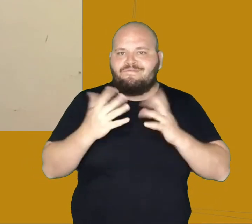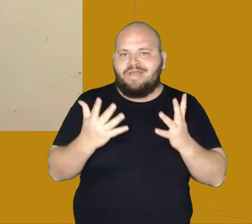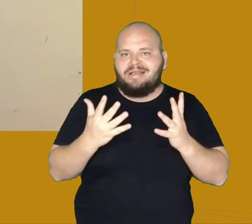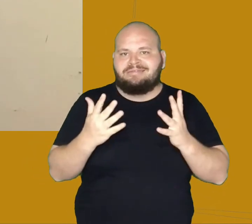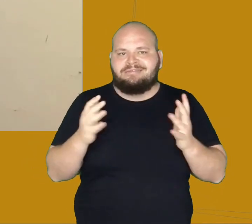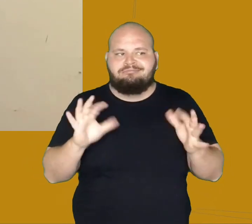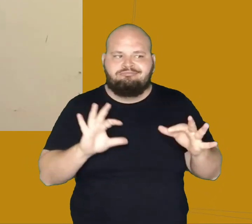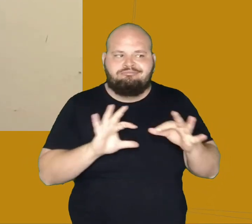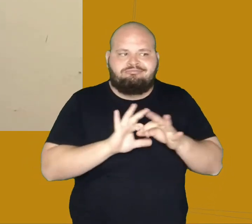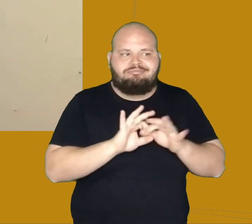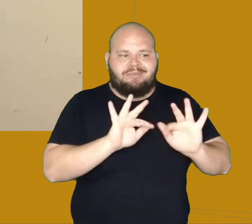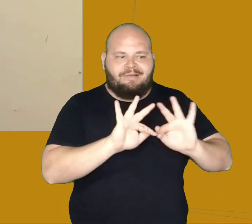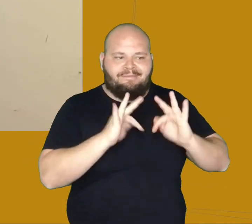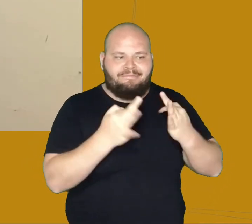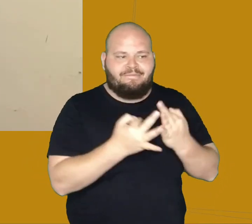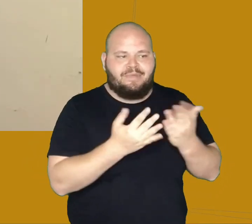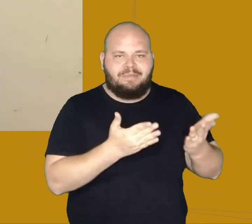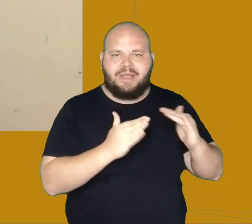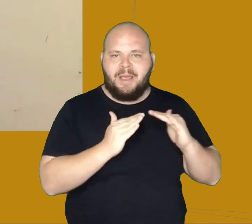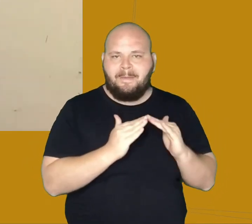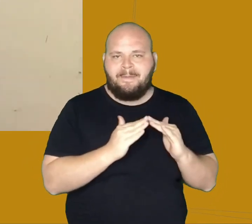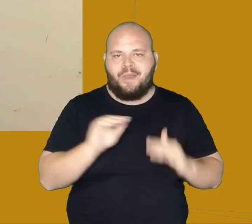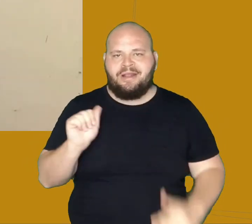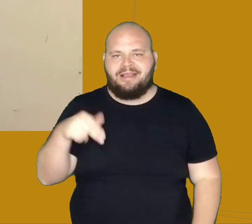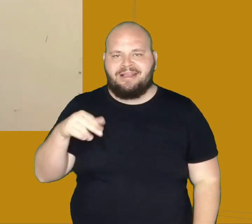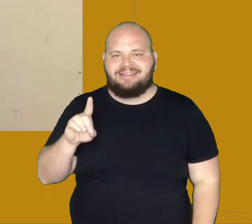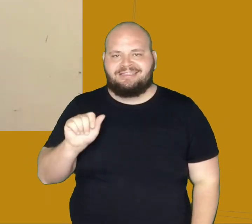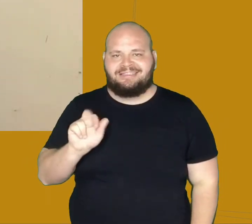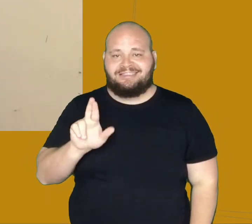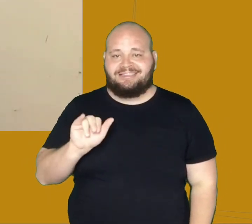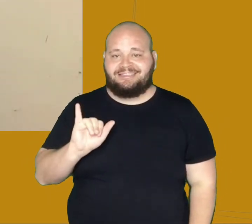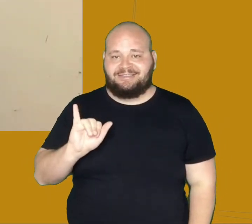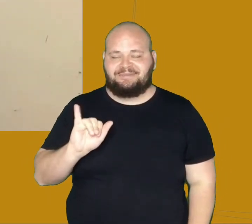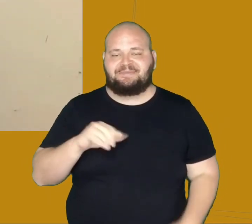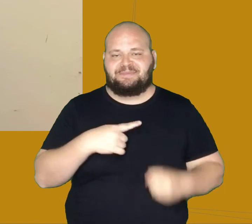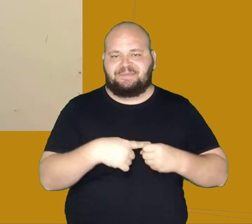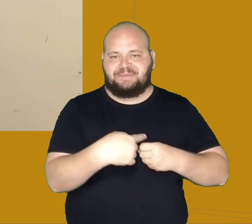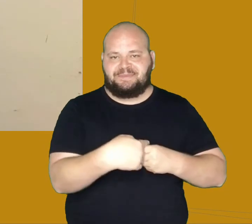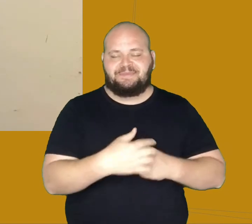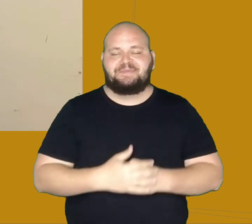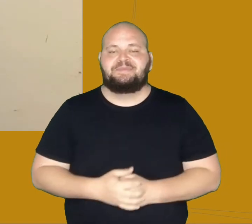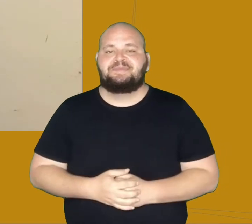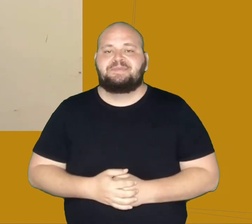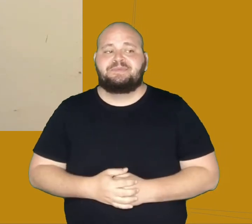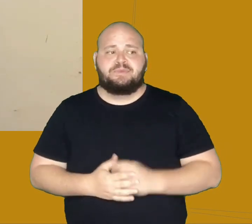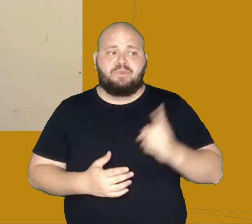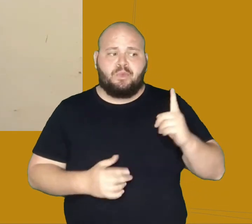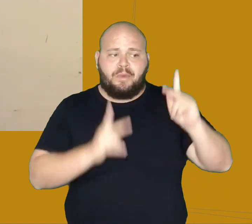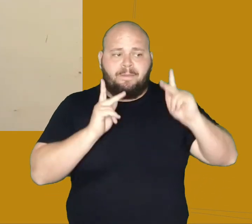laços de amizade com a família que morava em Andaraí. Muitos dos frequentadores da festa estavam tendentes